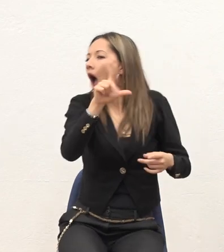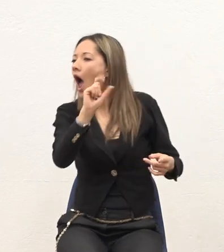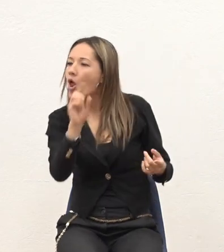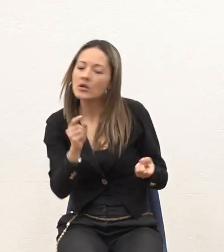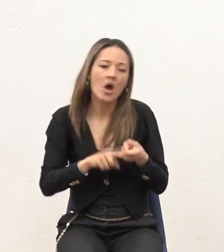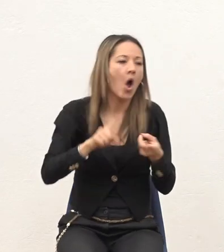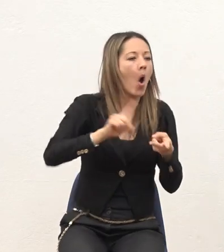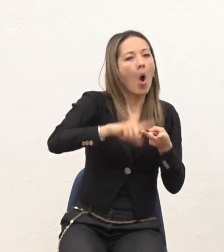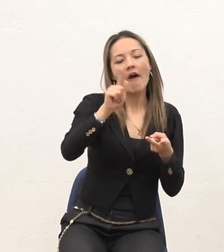no Miguel?